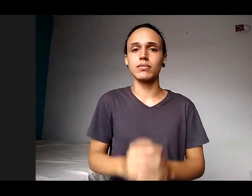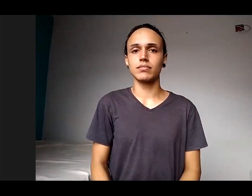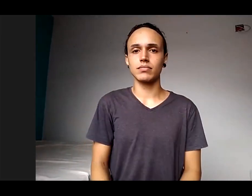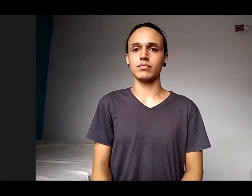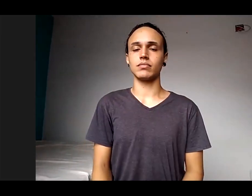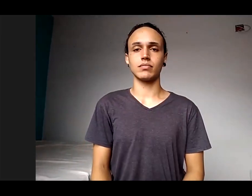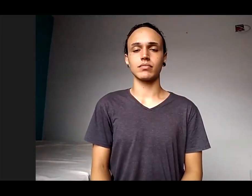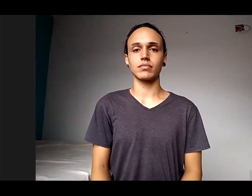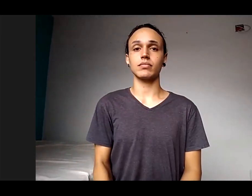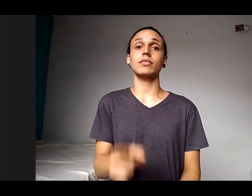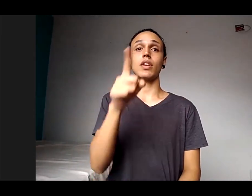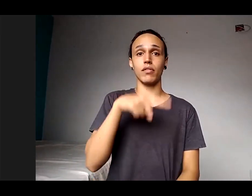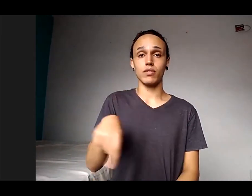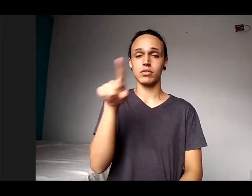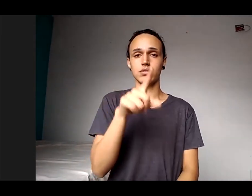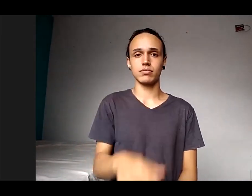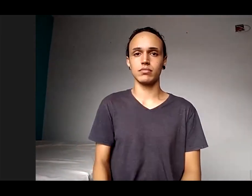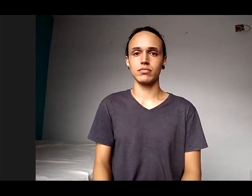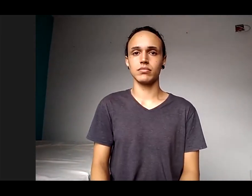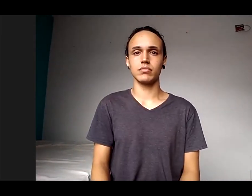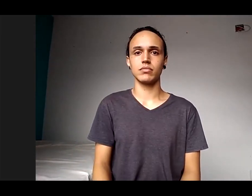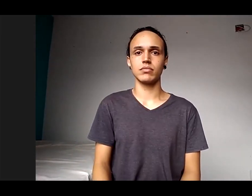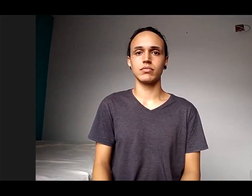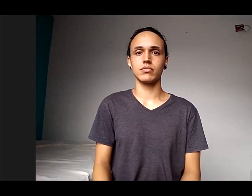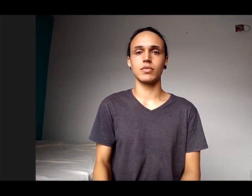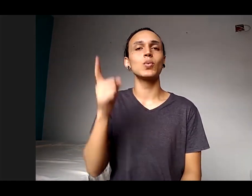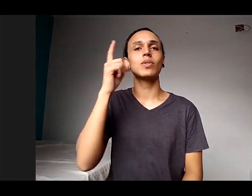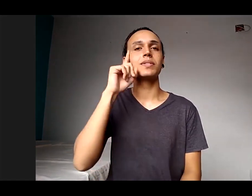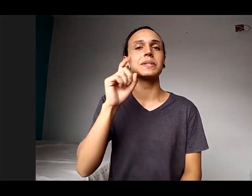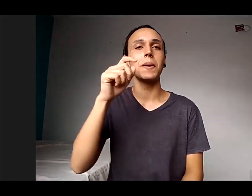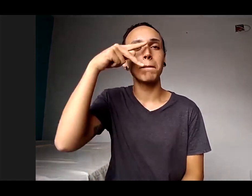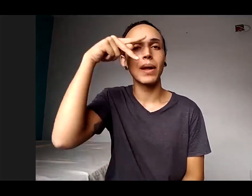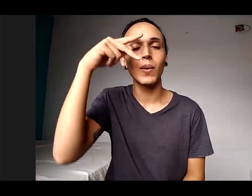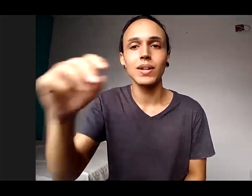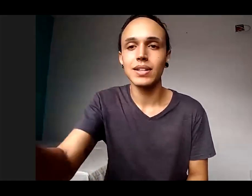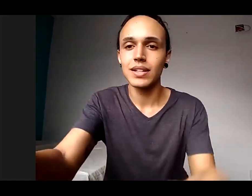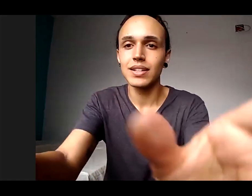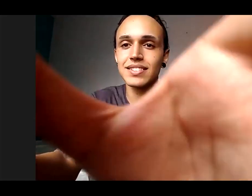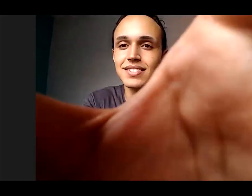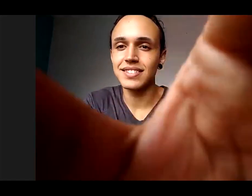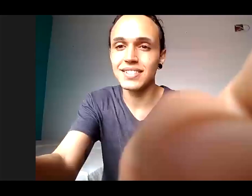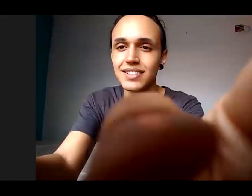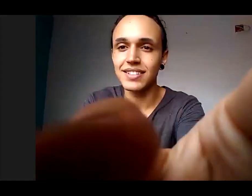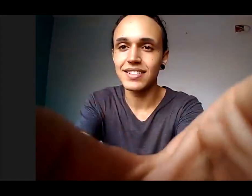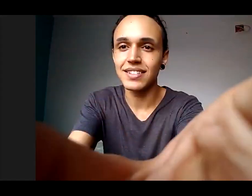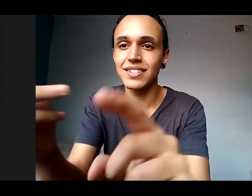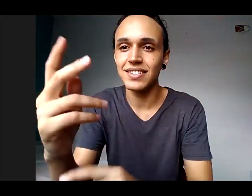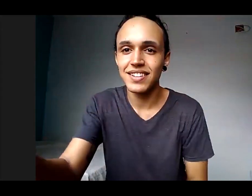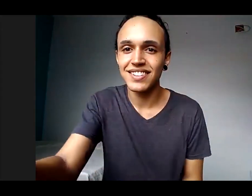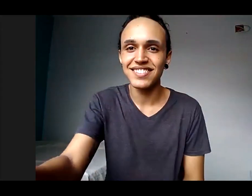para vocês. Eu não sei se todos conhecem. Já é a minha marca registrada. É essa aqui.